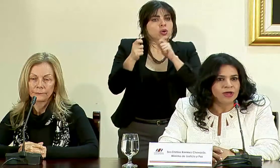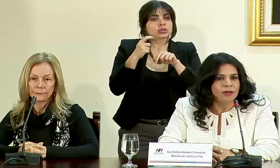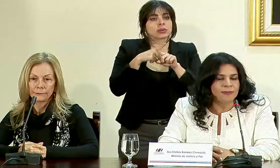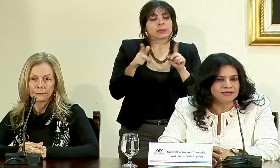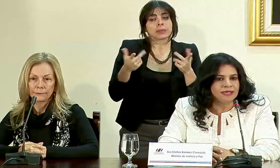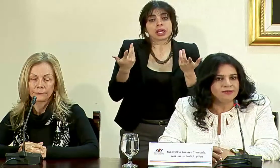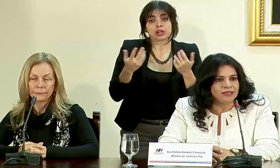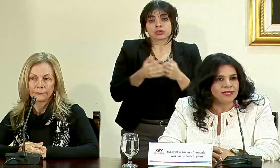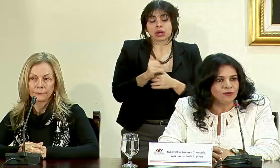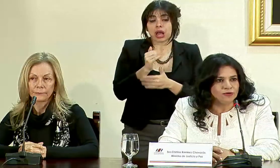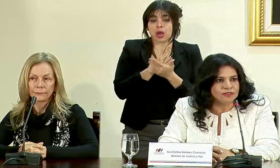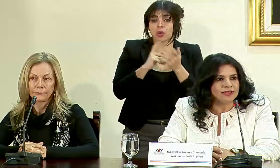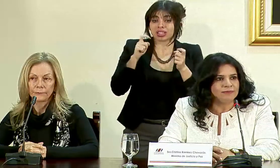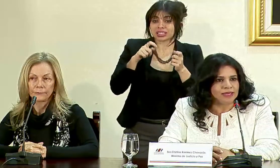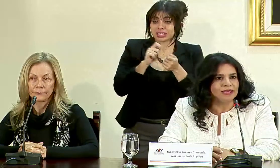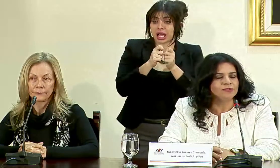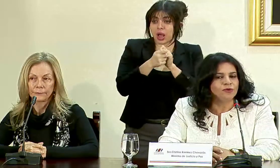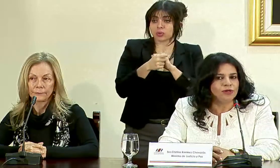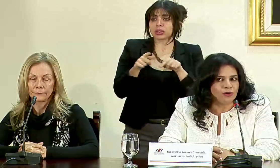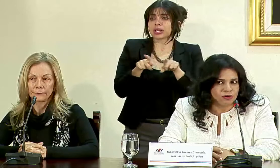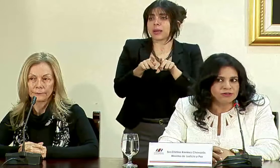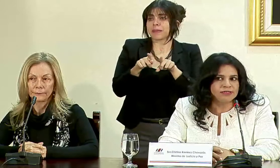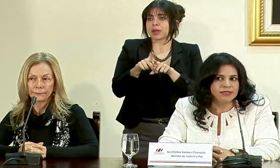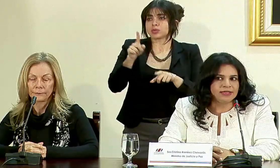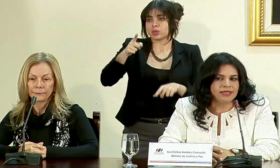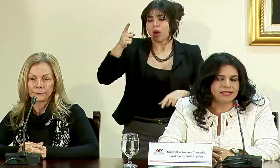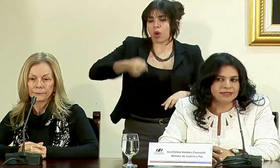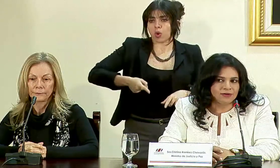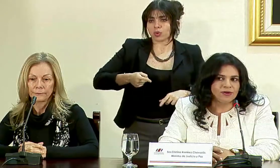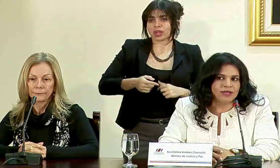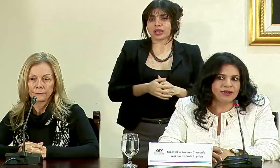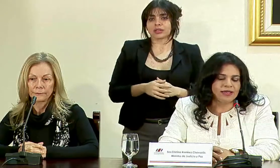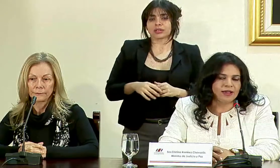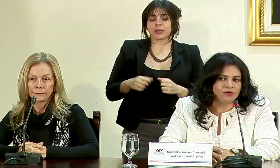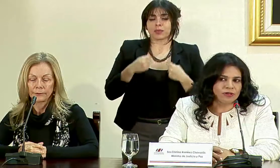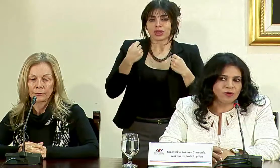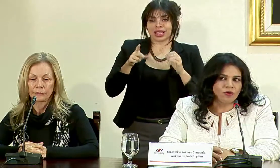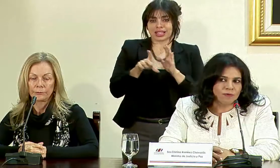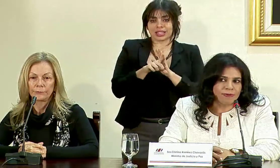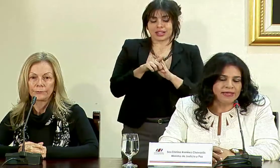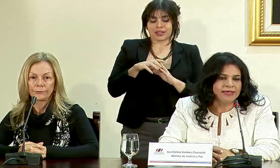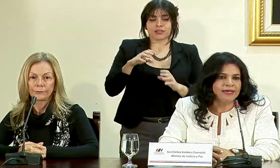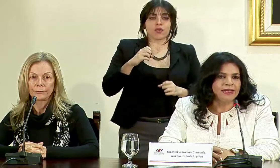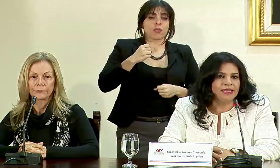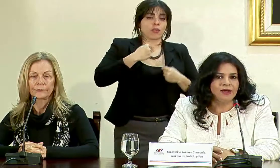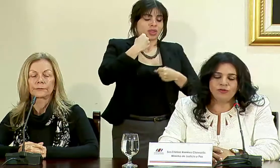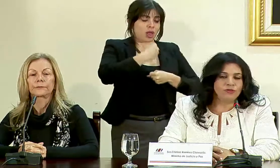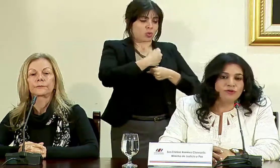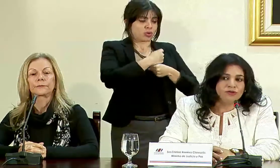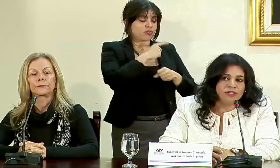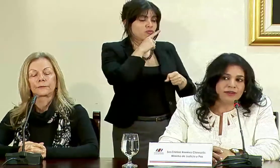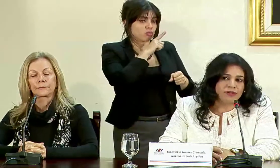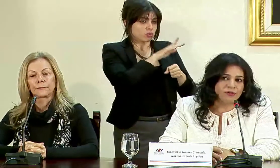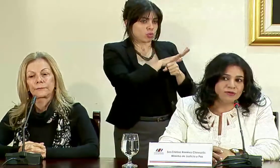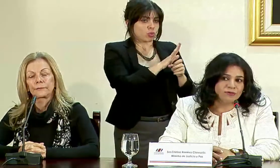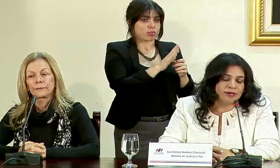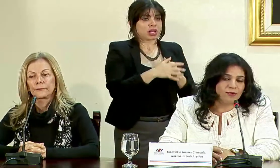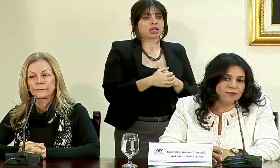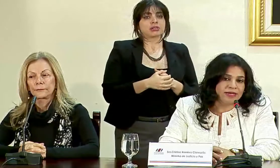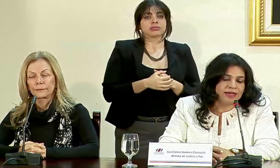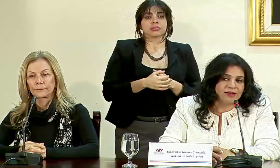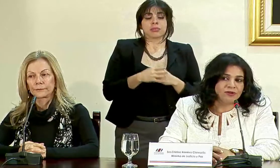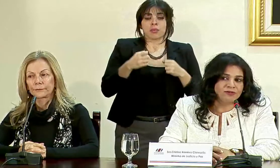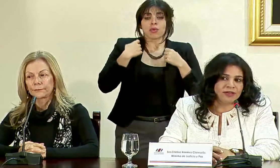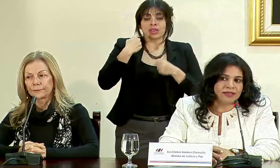embargo pese a que requiere ajustes también es una orden del legislativo que el ejecutivo cumpla el ejecutivo no tenía recursos